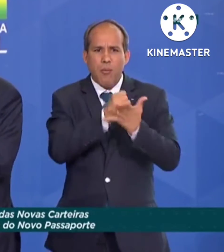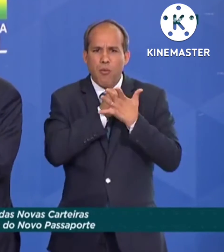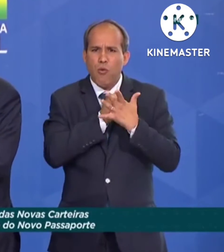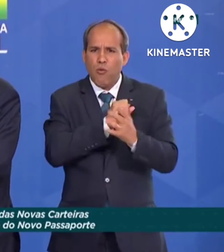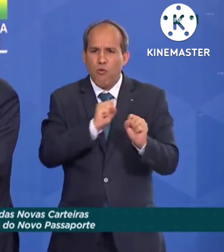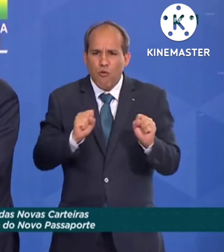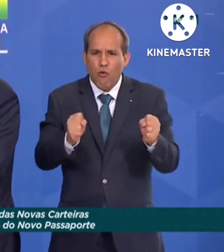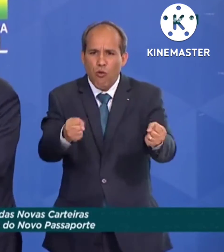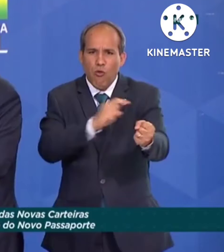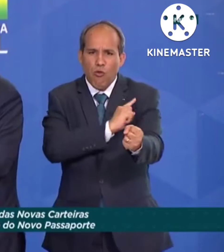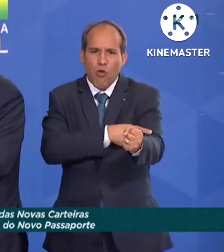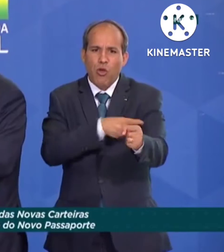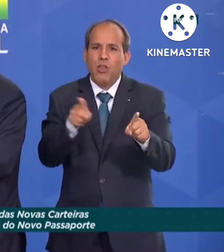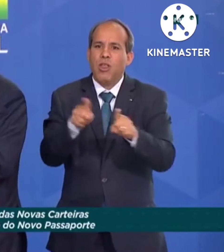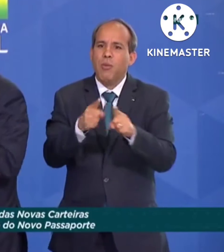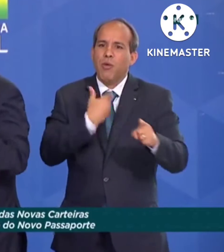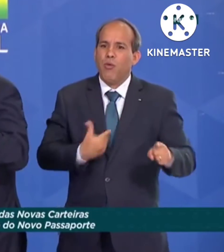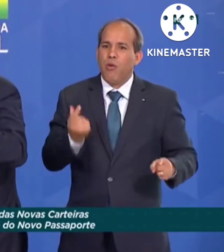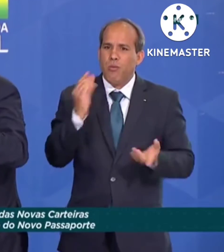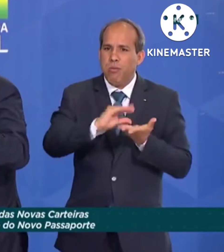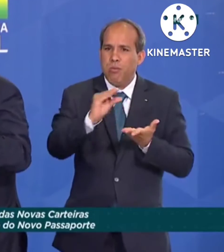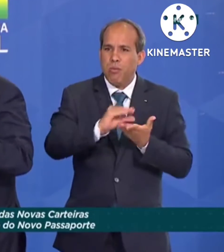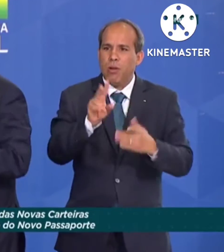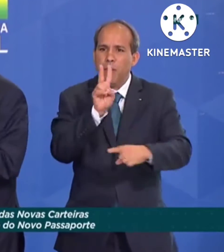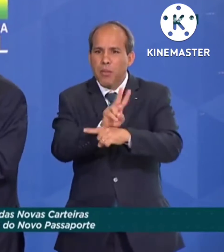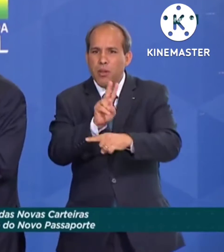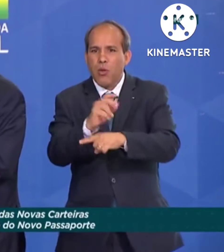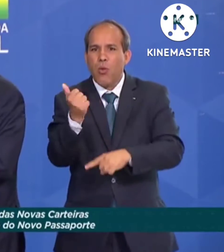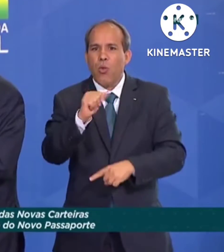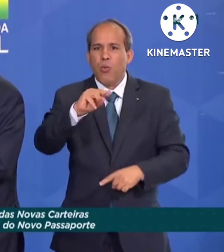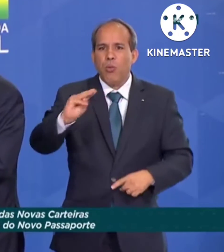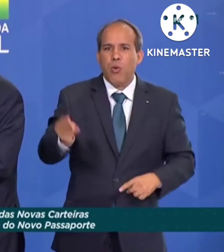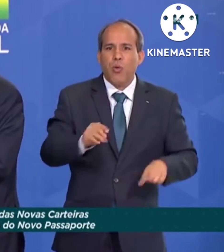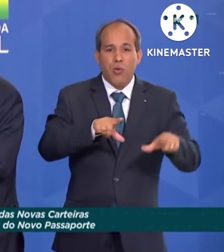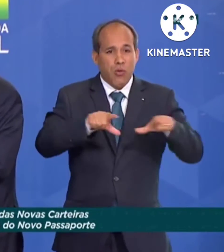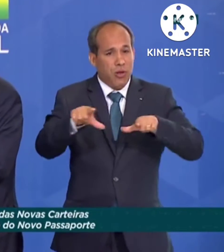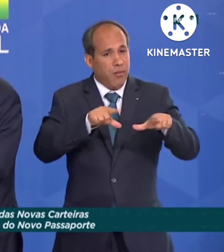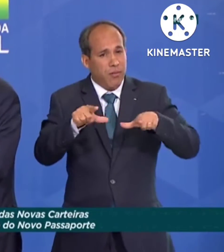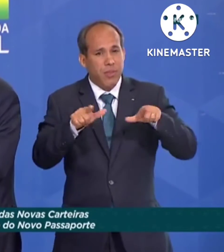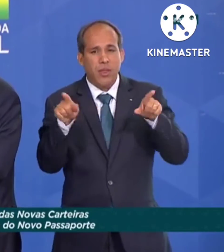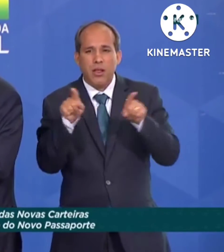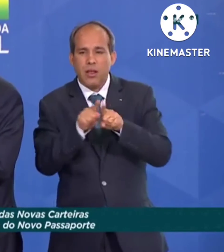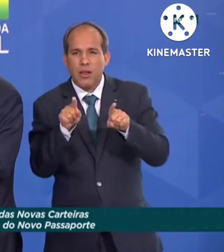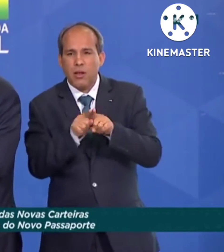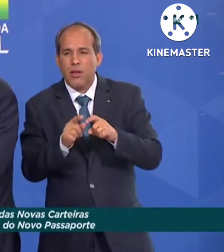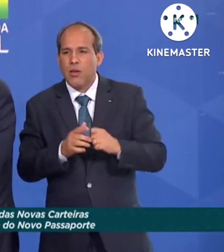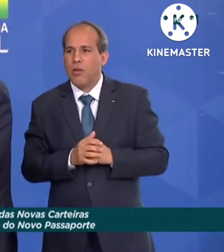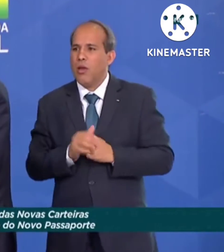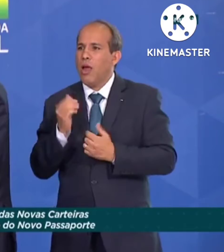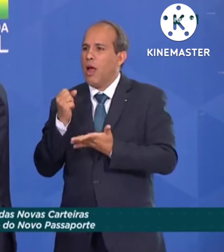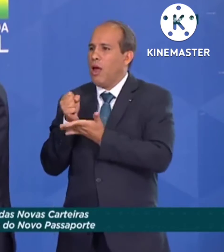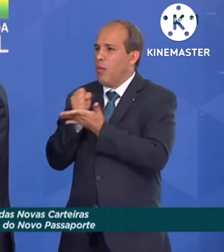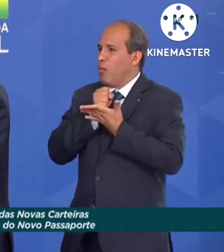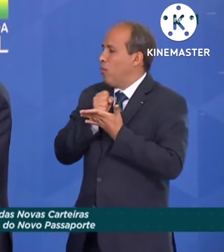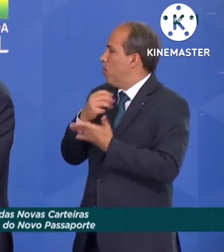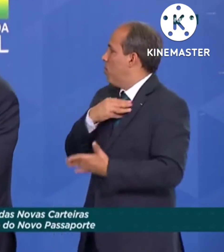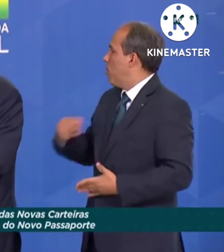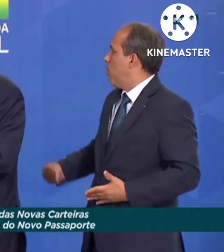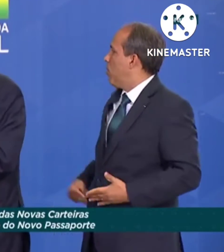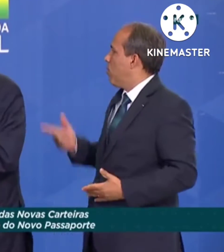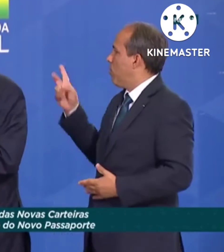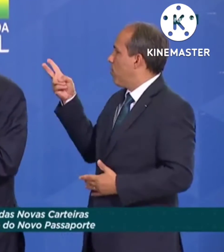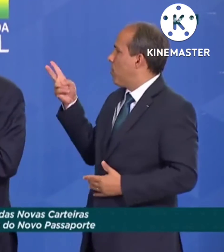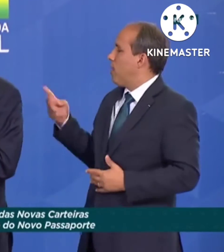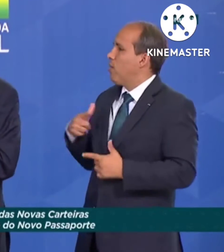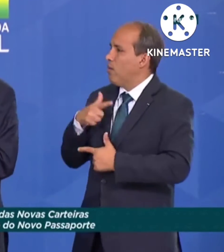distribuição dos recursos, ao mesmo tempo protegemos 11 milhões de empregos com a ajuda do ministro Bianco também, que à época,